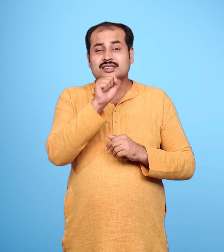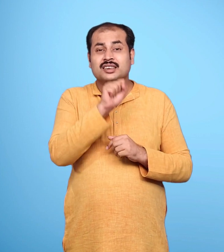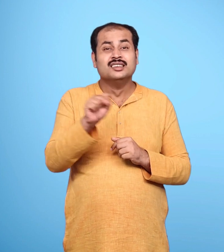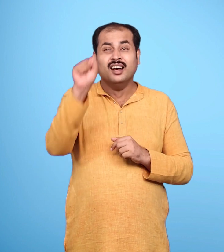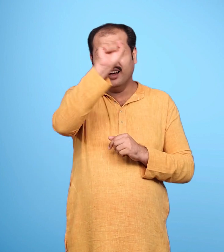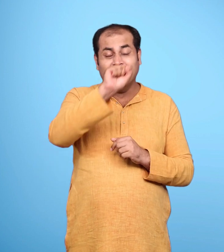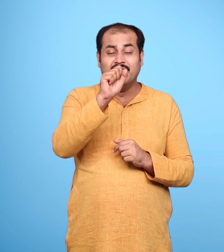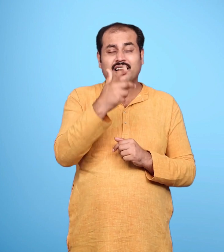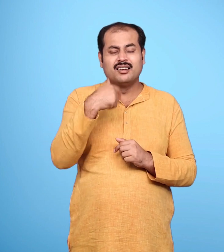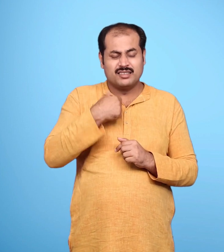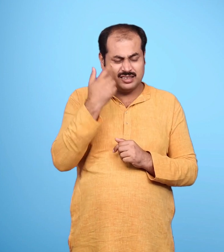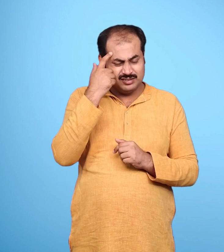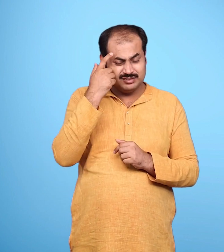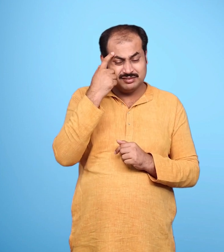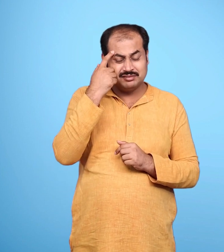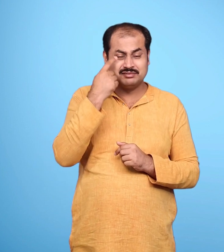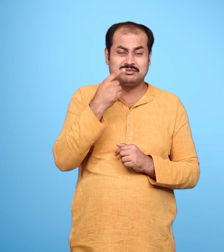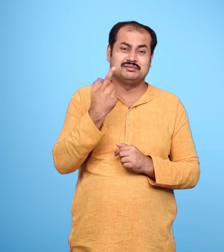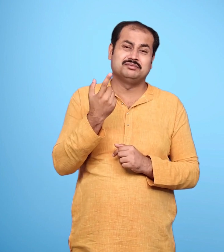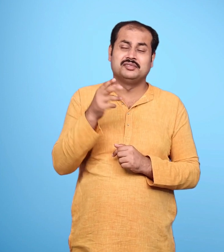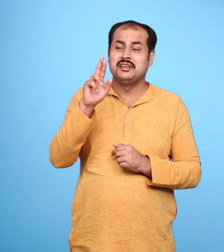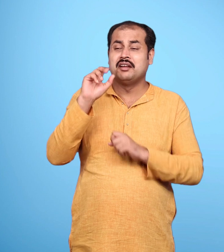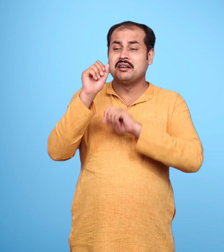यह भी लग रहा था कि कहीं लक्षमन की बात सहीं न हो